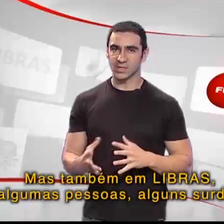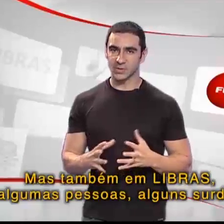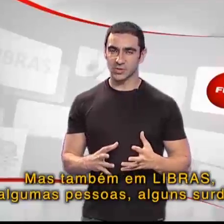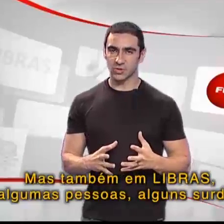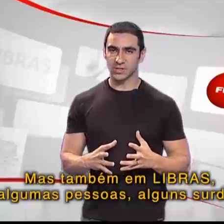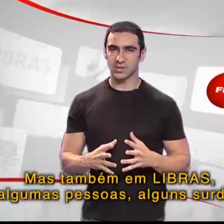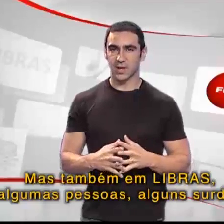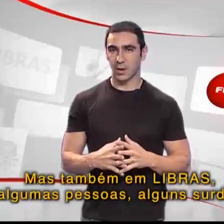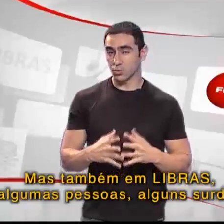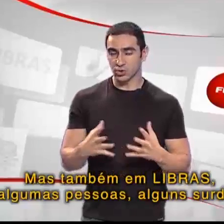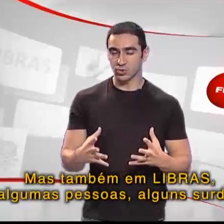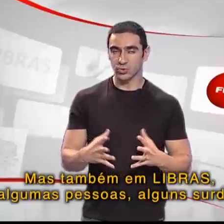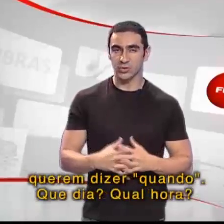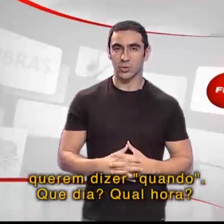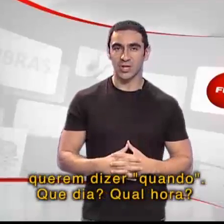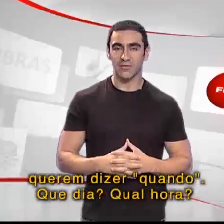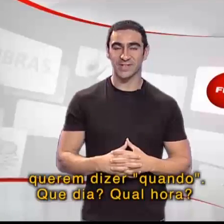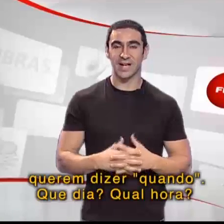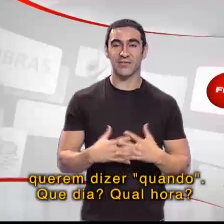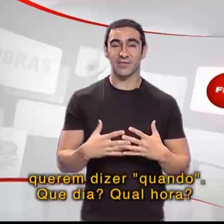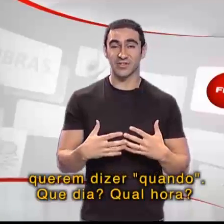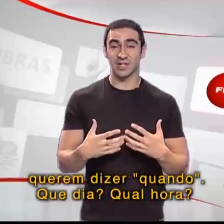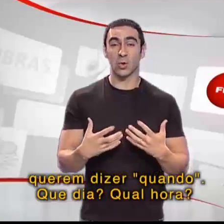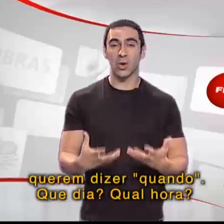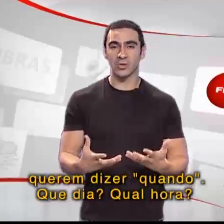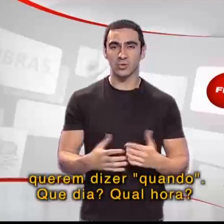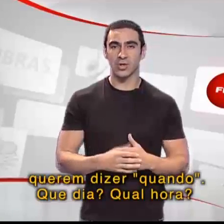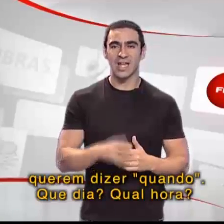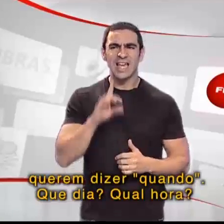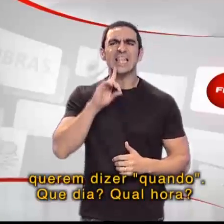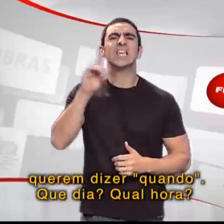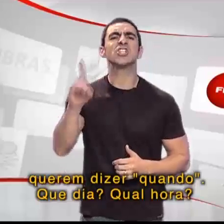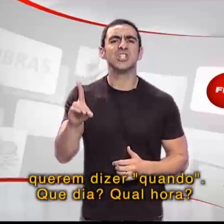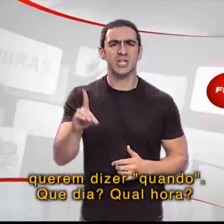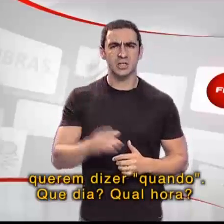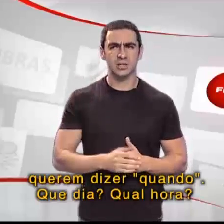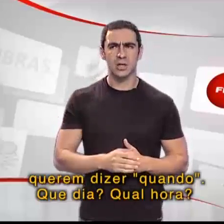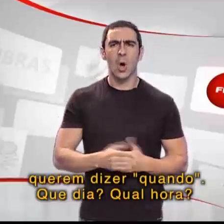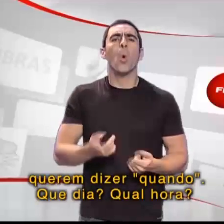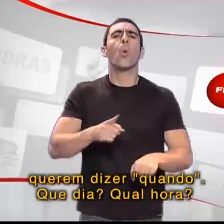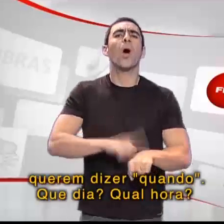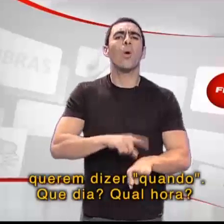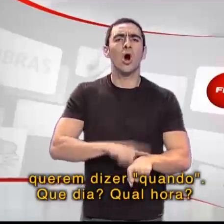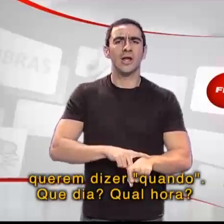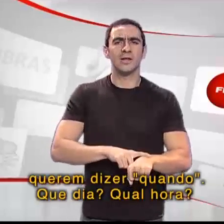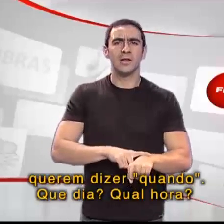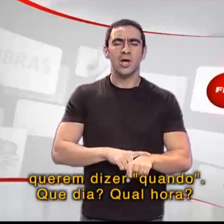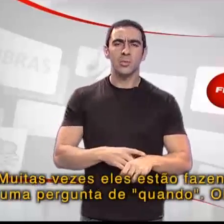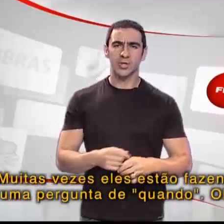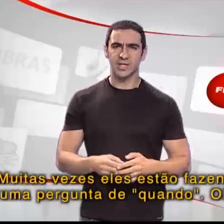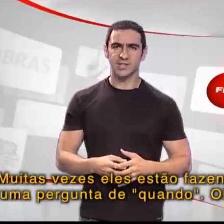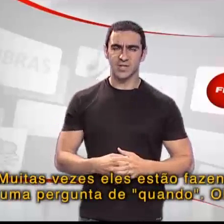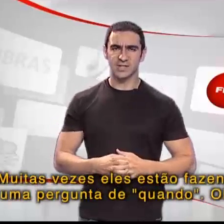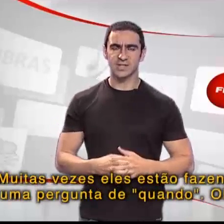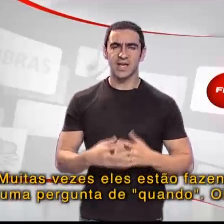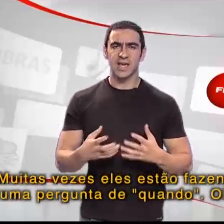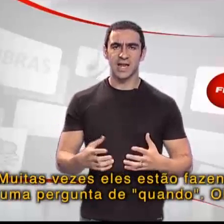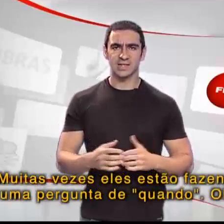pessoas, alguns surdos, quando querem dizer quando? Que dia? Qual hora? Muitas vezes eles